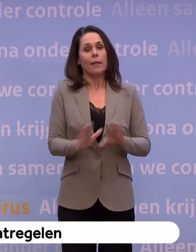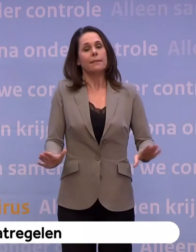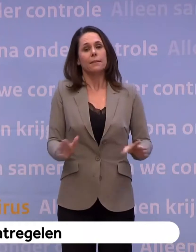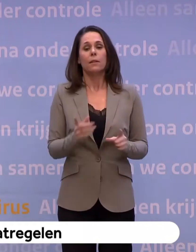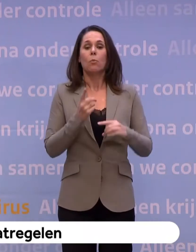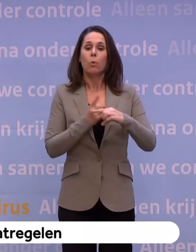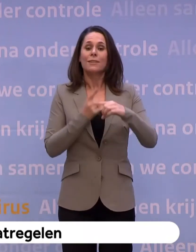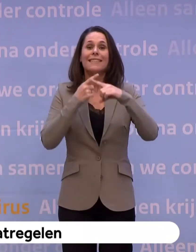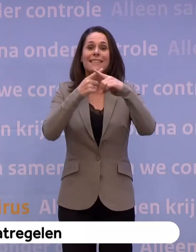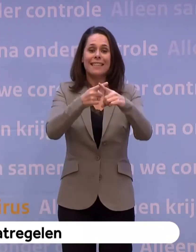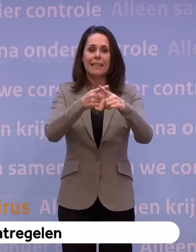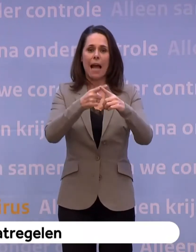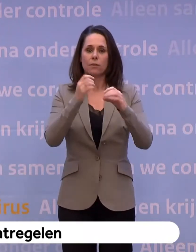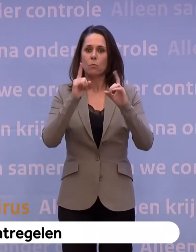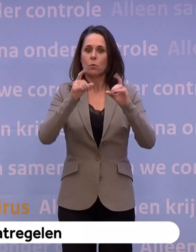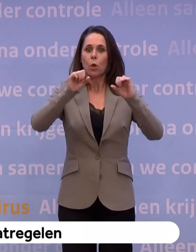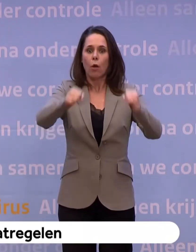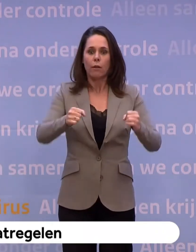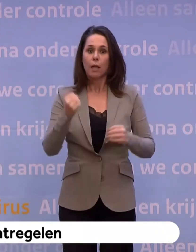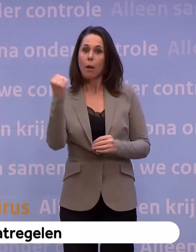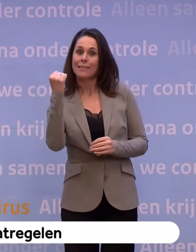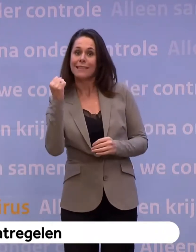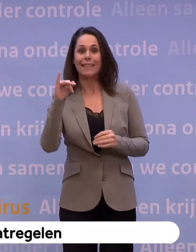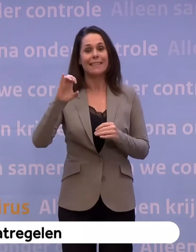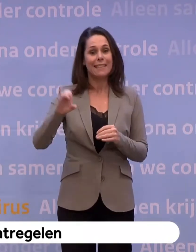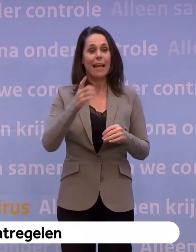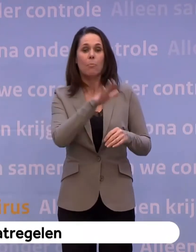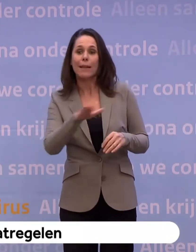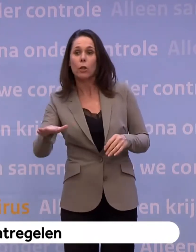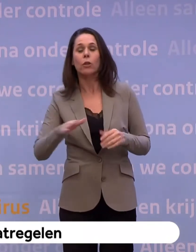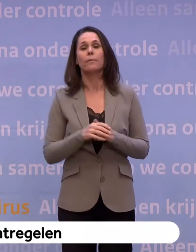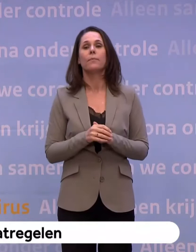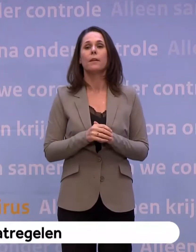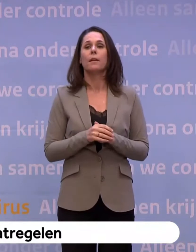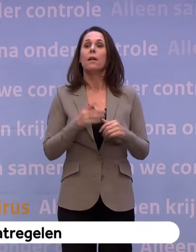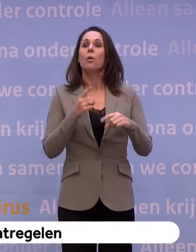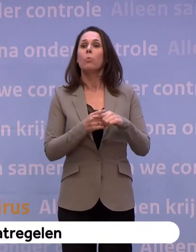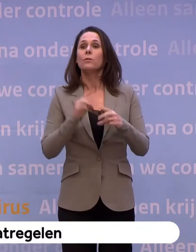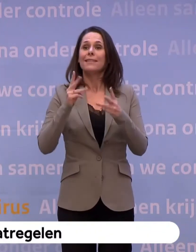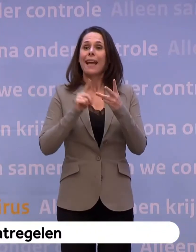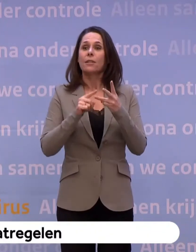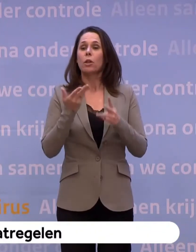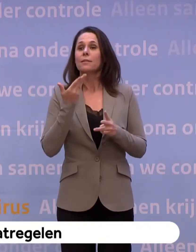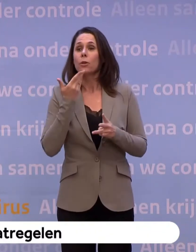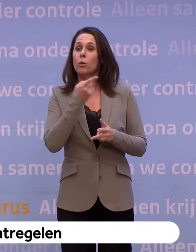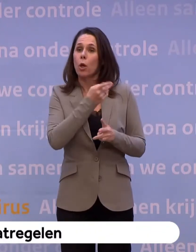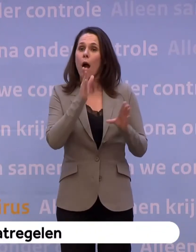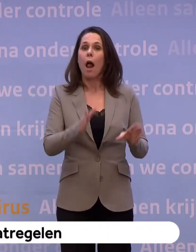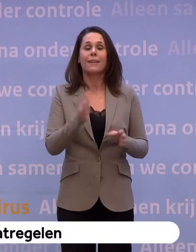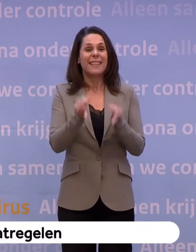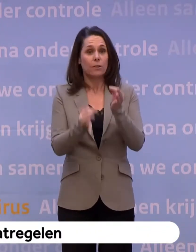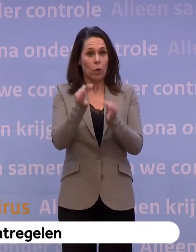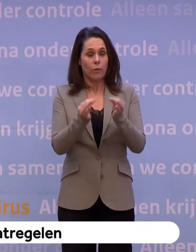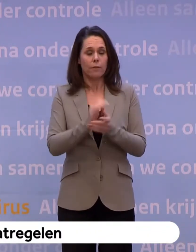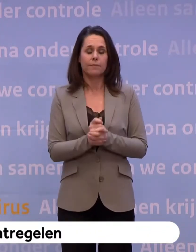moet het aankunnen, de IC-capaciteit en de bedden. Een derde is, waar Hugo over sprak, Hugo de Jonge, het testen. Daarnaast moet je ervoor zorgen